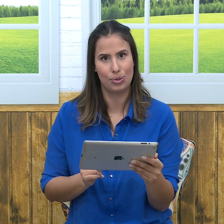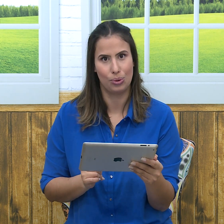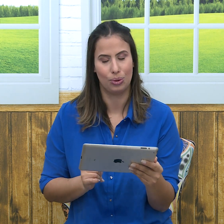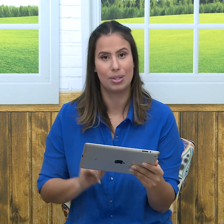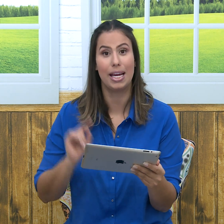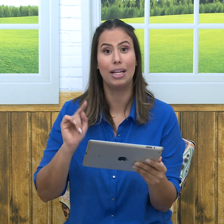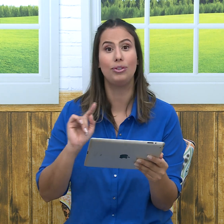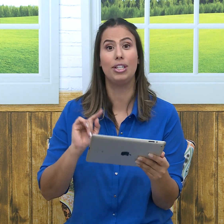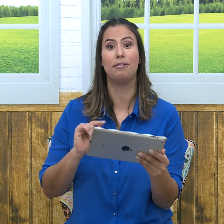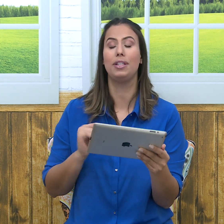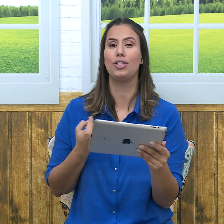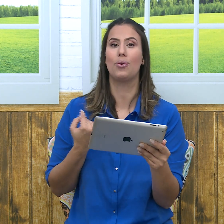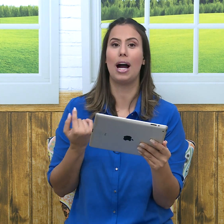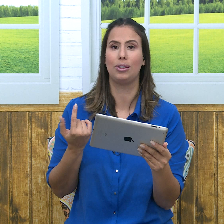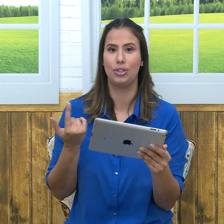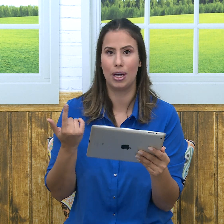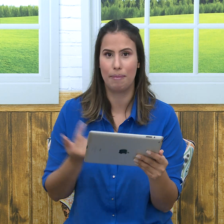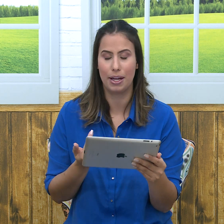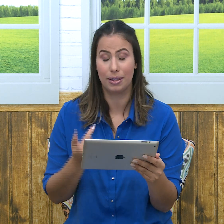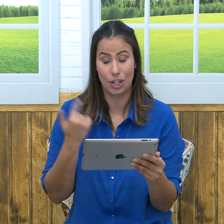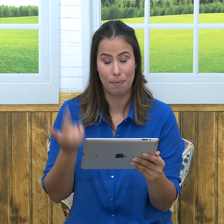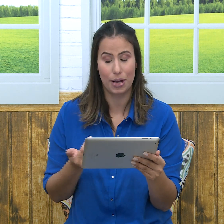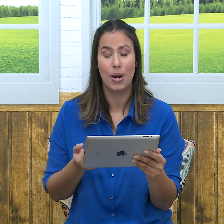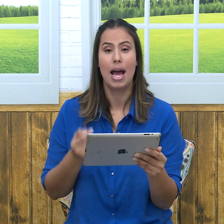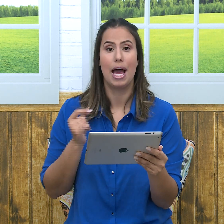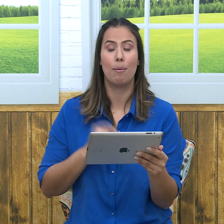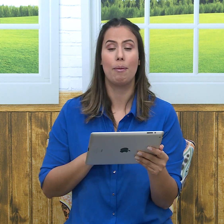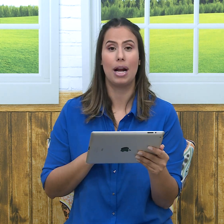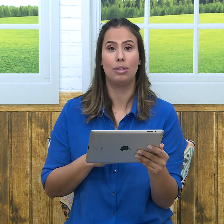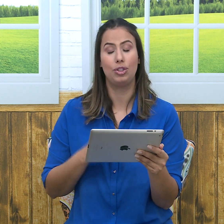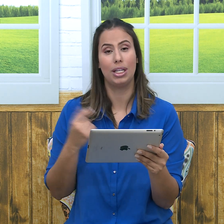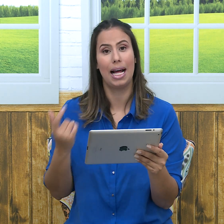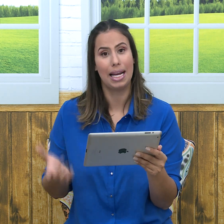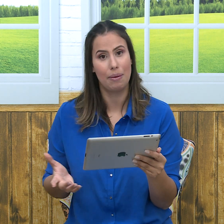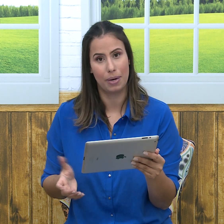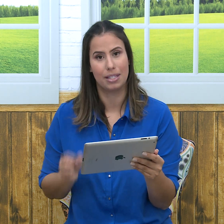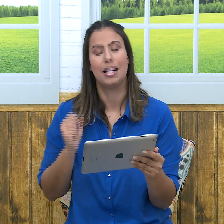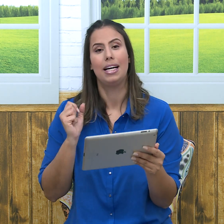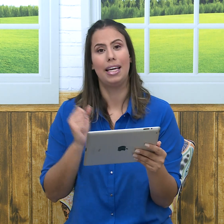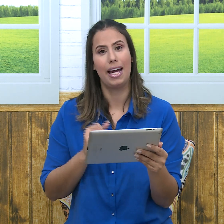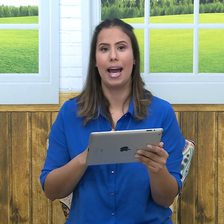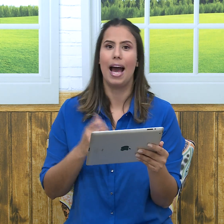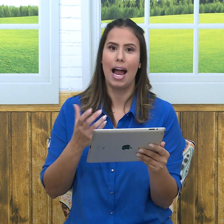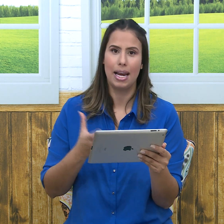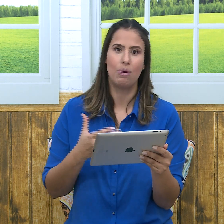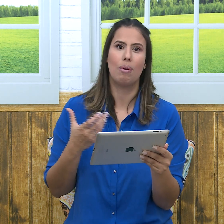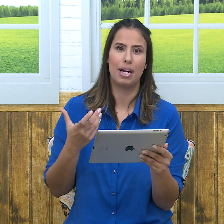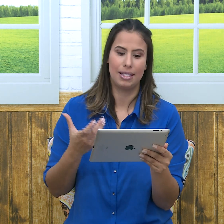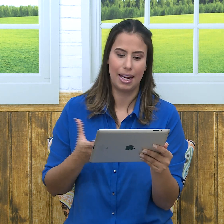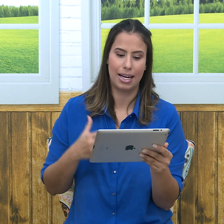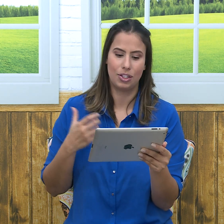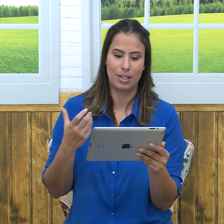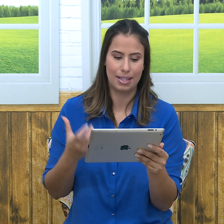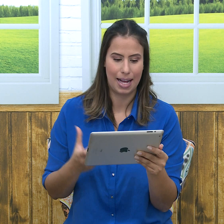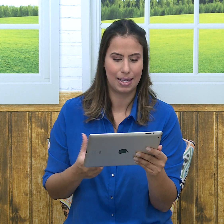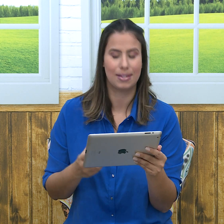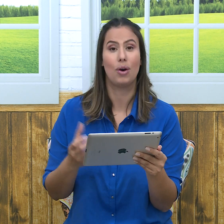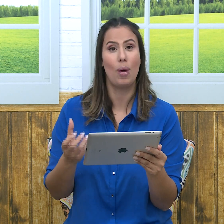Surdos. E no dia 24 de abril, é comemorado o Dia da Libras, que é a Língua Brasileira de Sinais. O